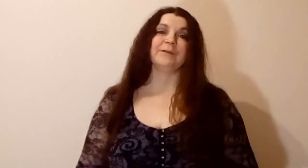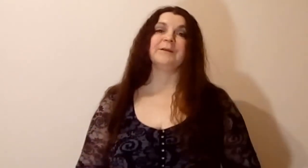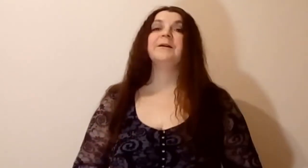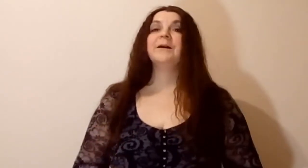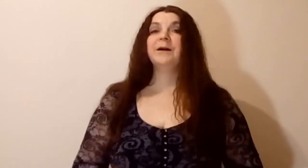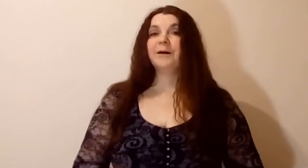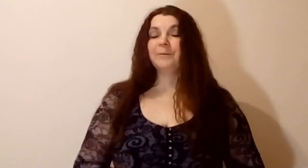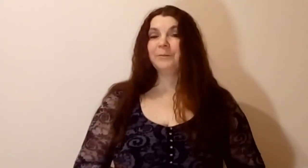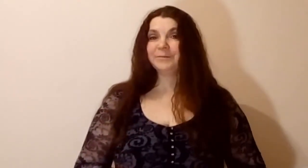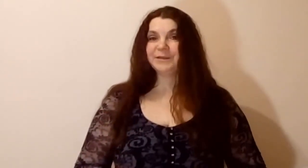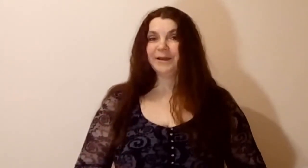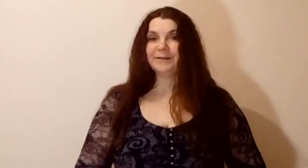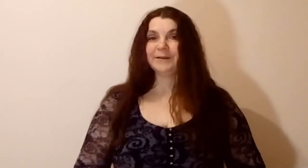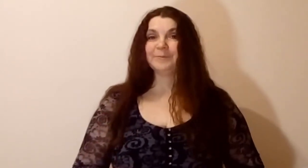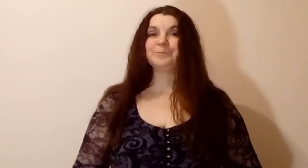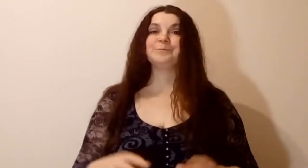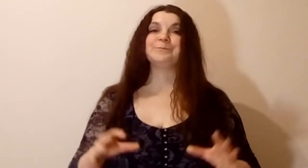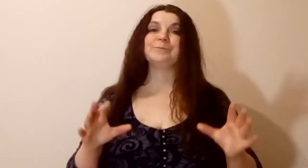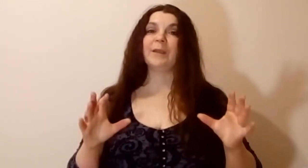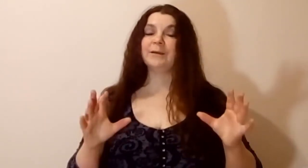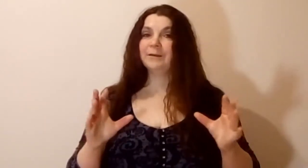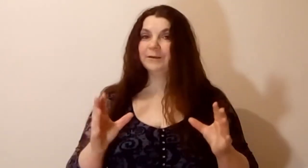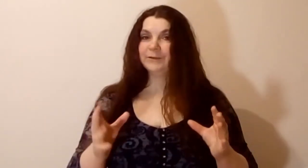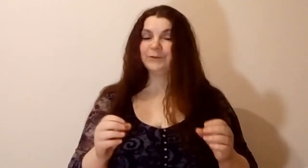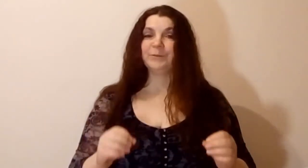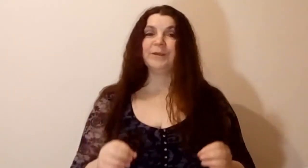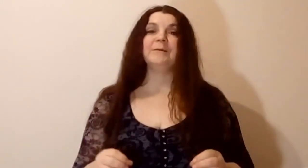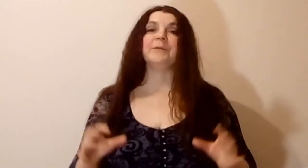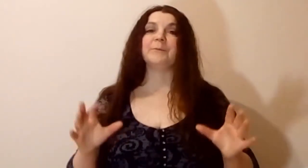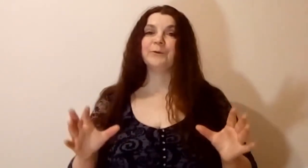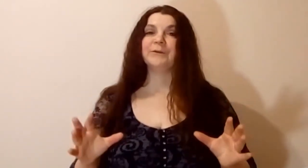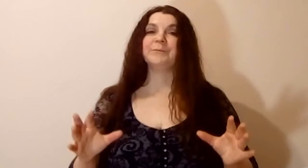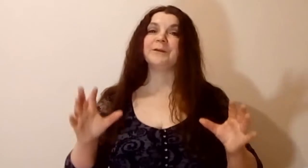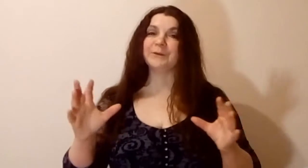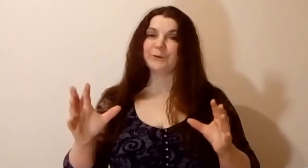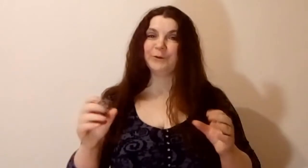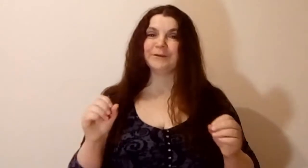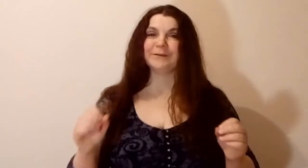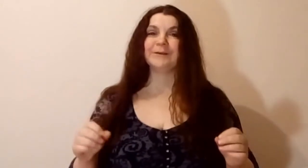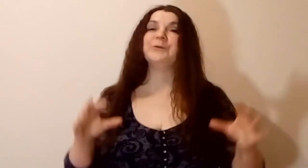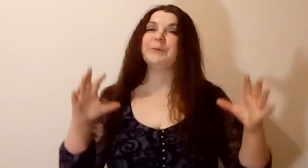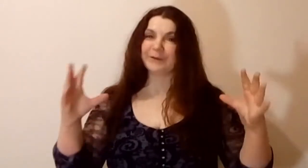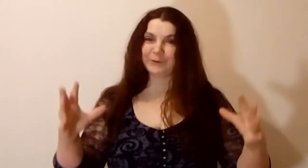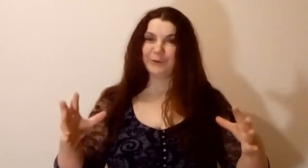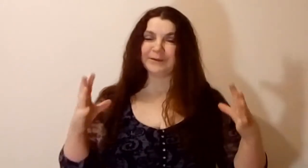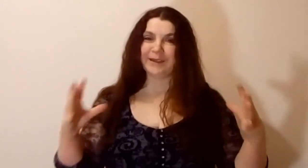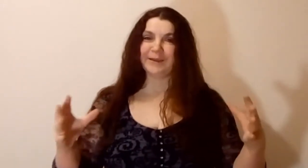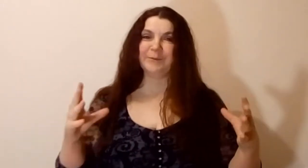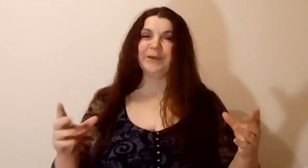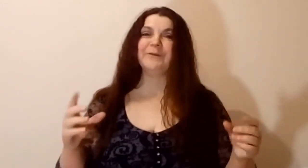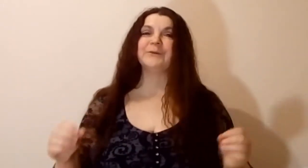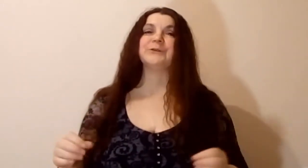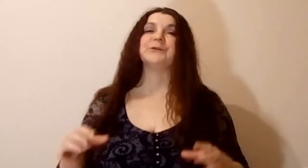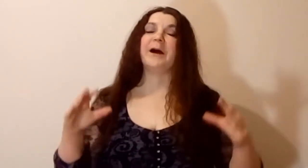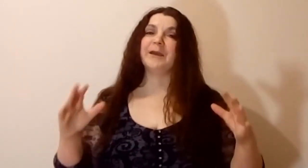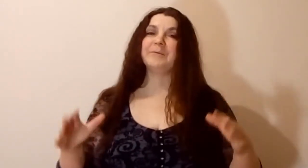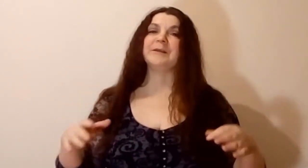пообщаться с людьми, попробовать потрогать, ну не потрогать, я не имею в виду, что, а именно